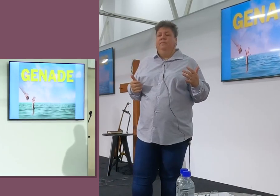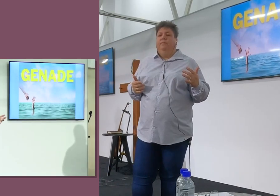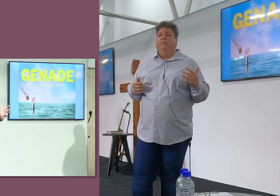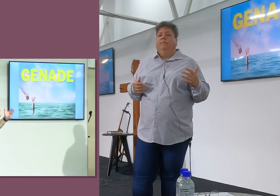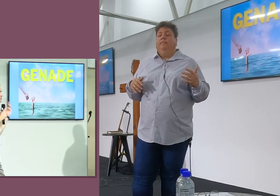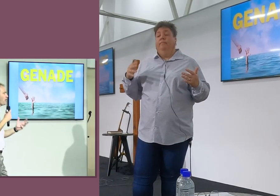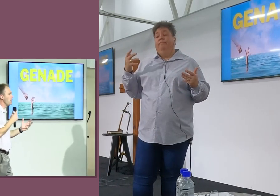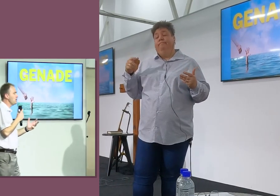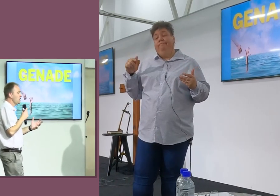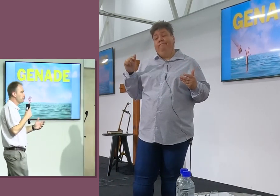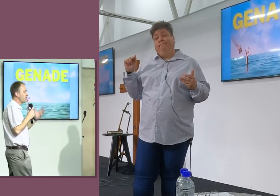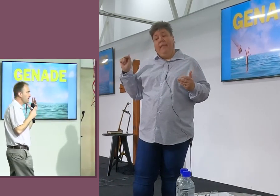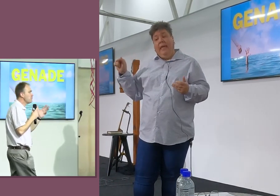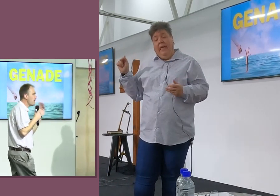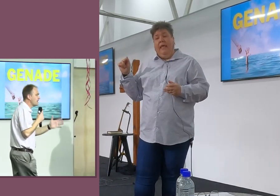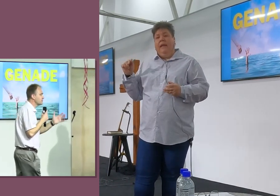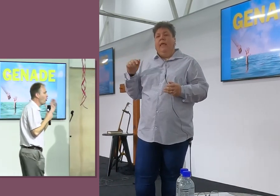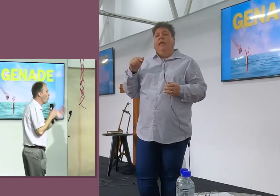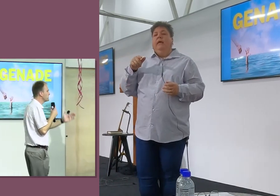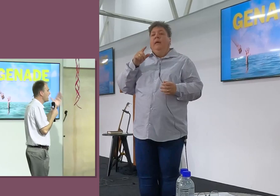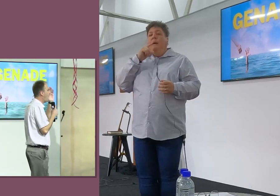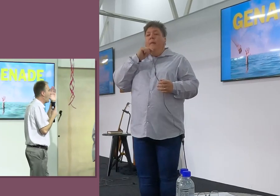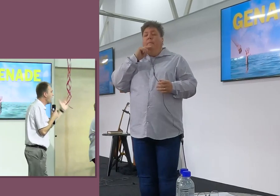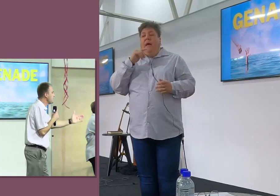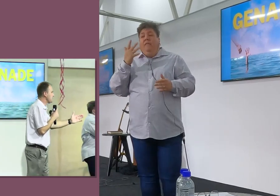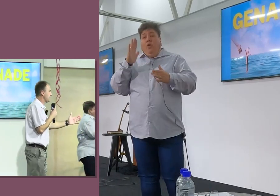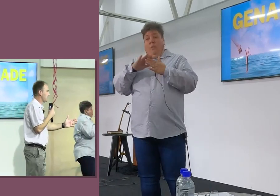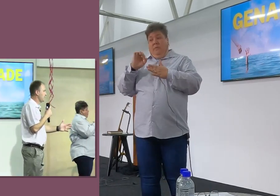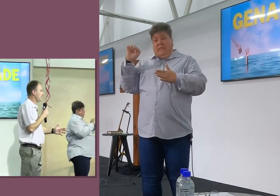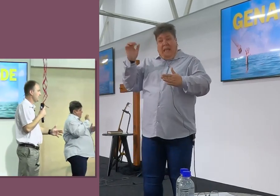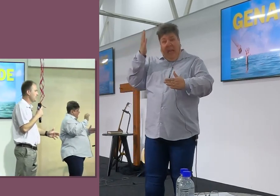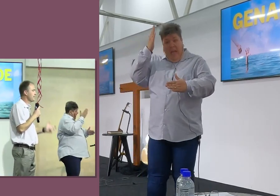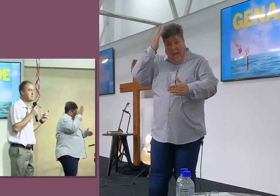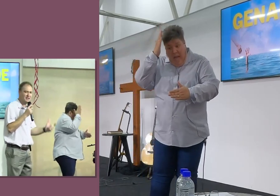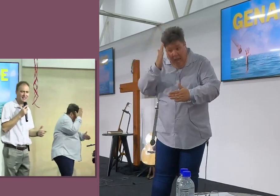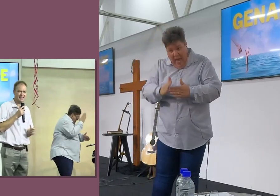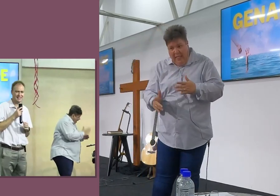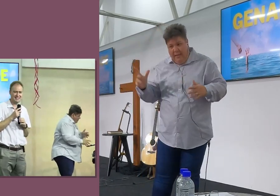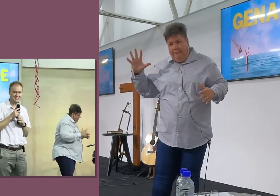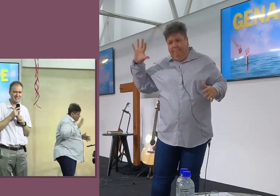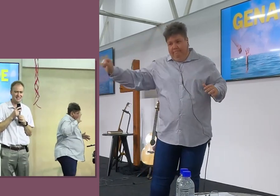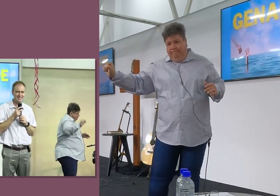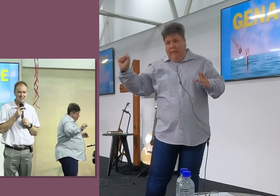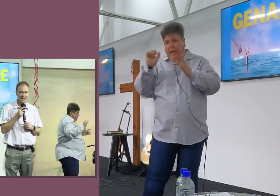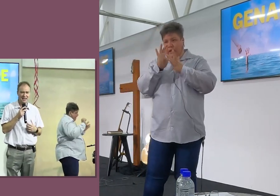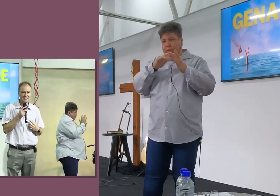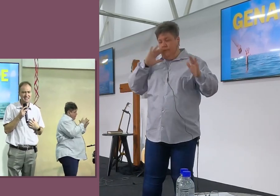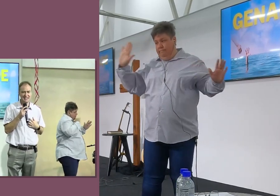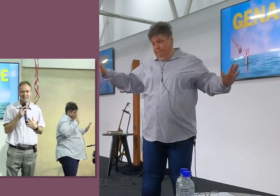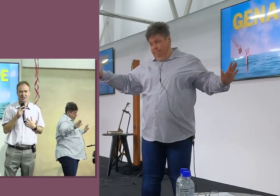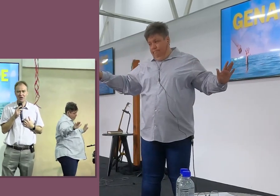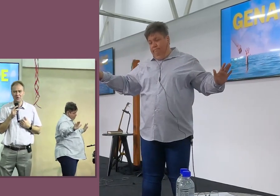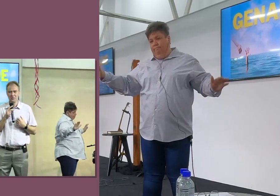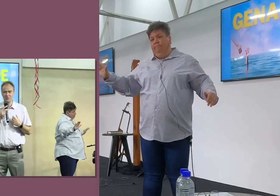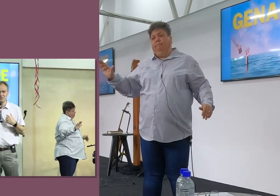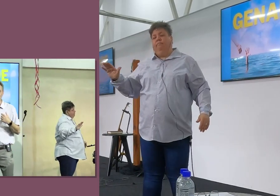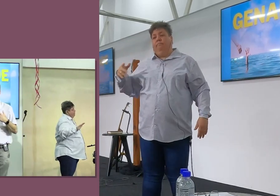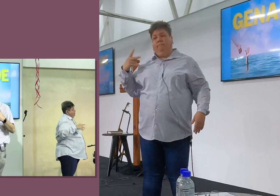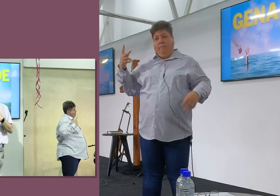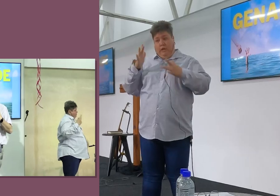hier is hierdie geval, Van hierdie man, Wat op sy einde, Grijp in na die Heere Jesus, En hy sê, Heere,